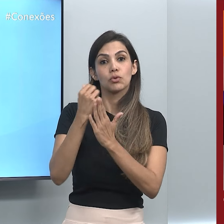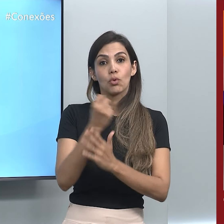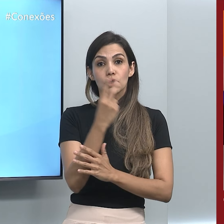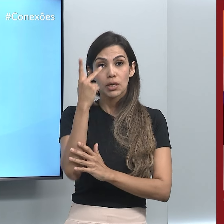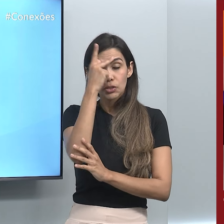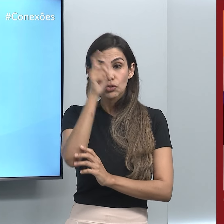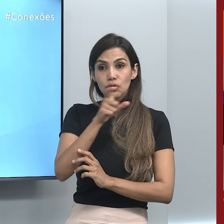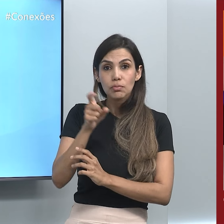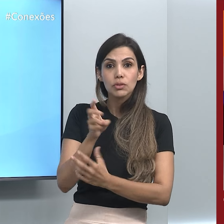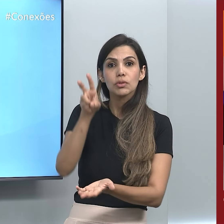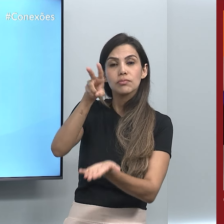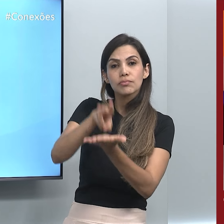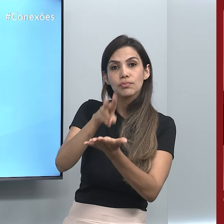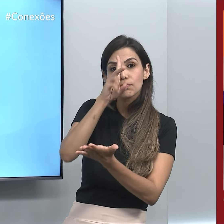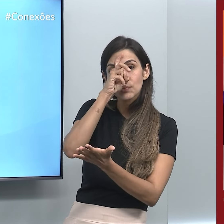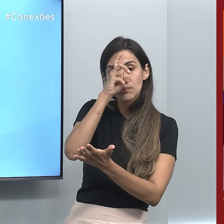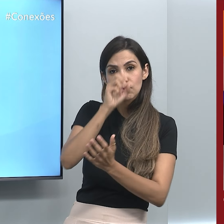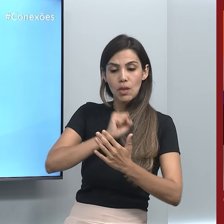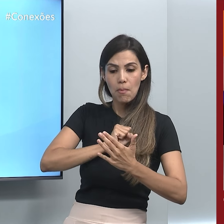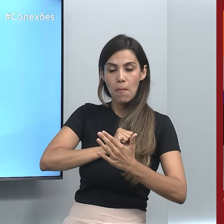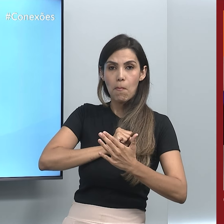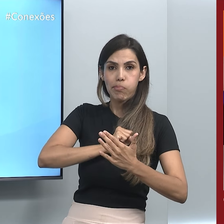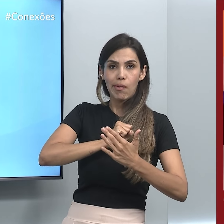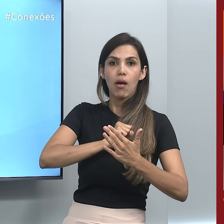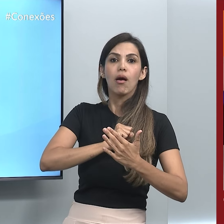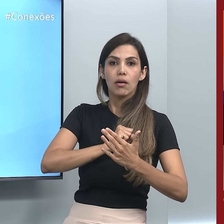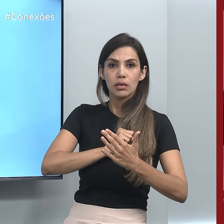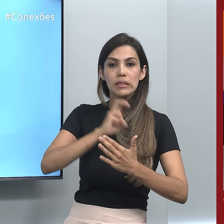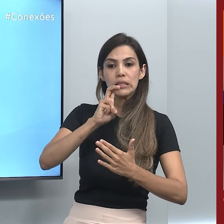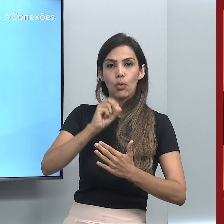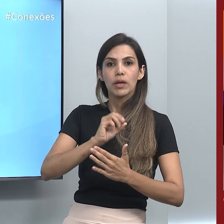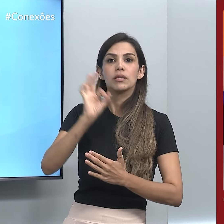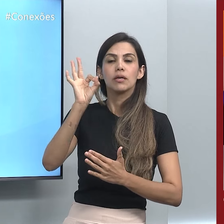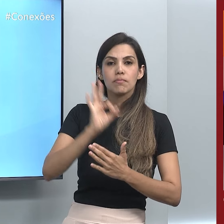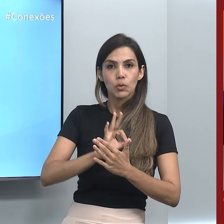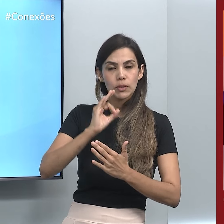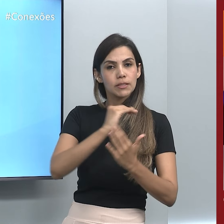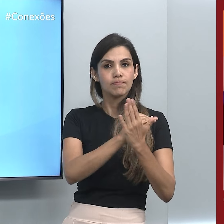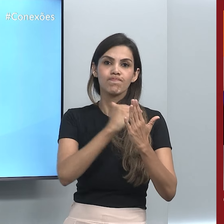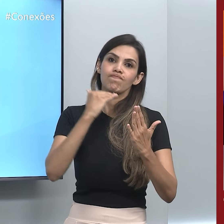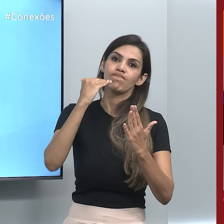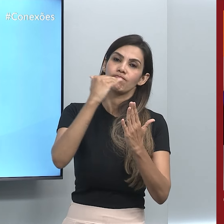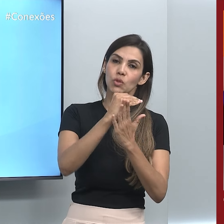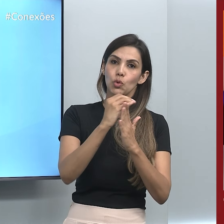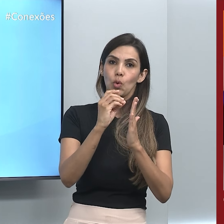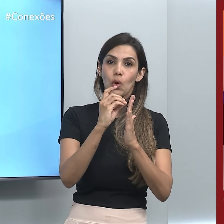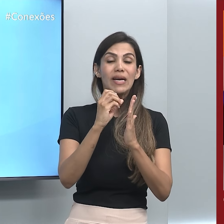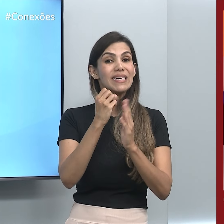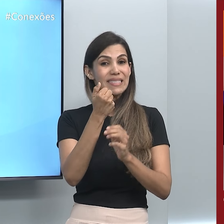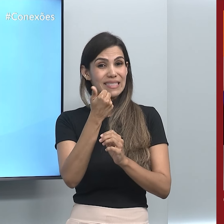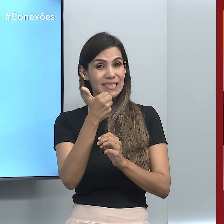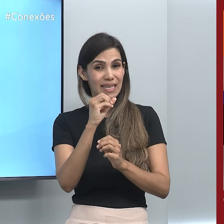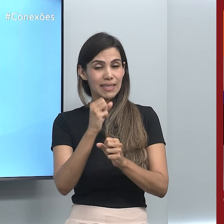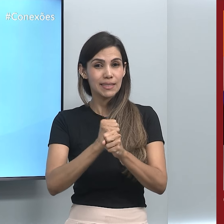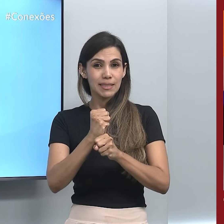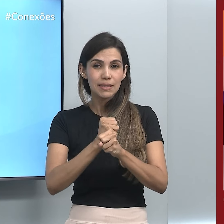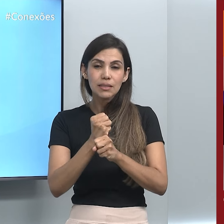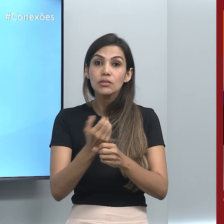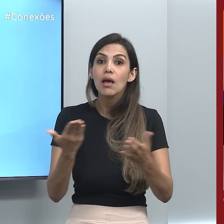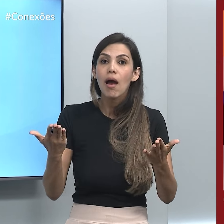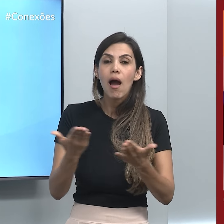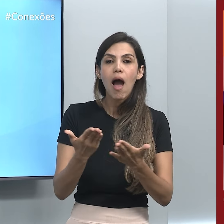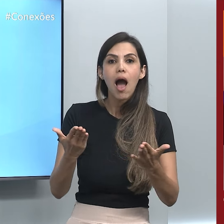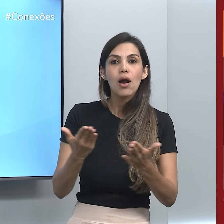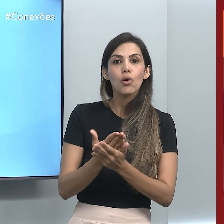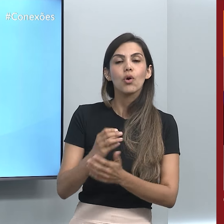por infarto agudo do miocárdio, de mais de 50% em uma década. Esses casos chegam agora a uma média